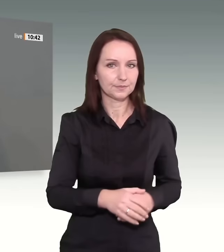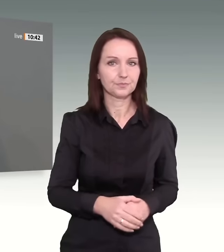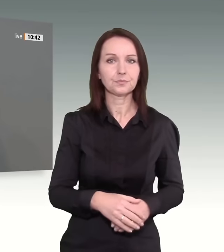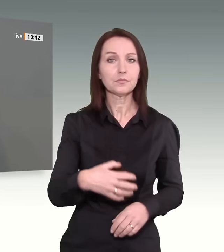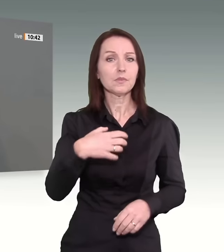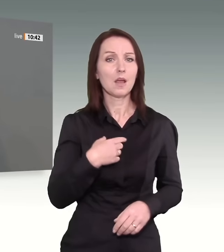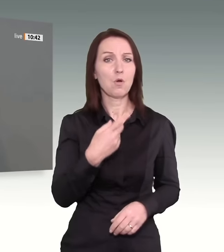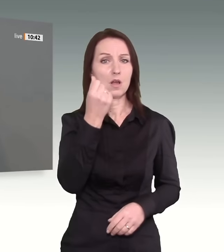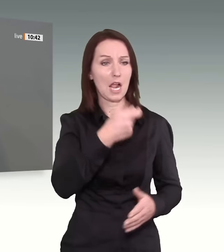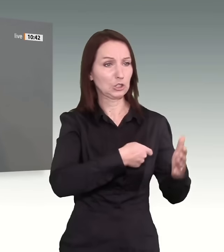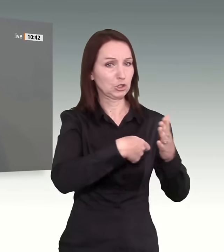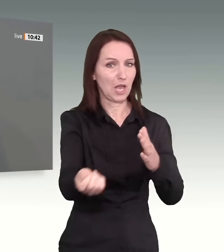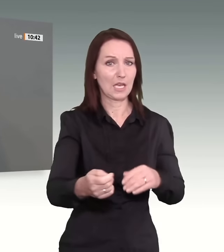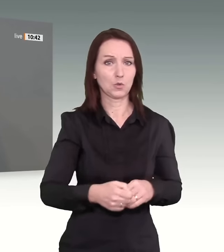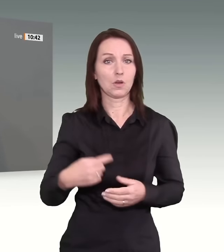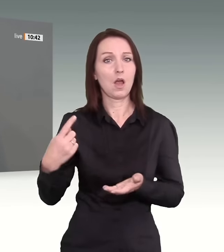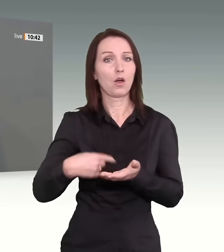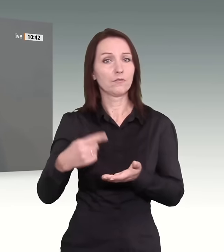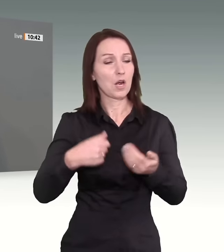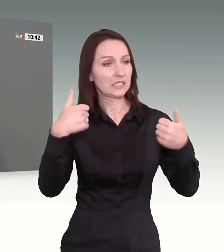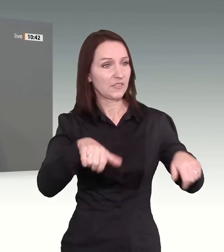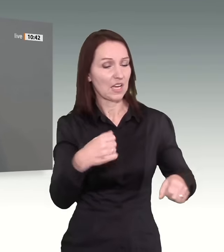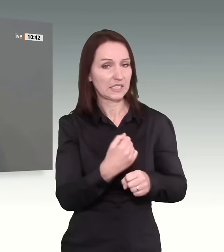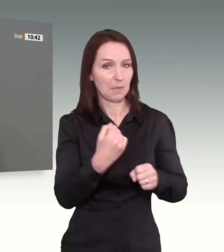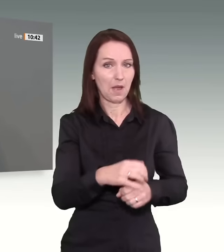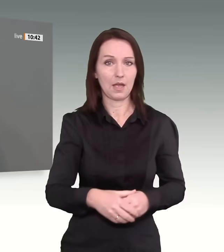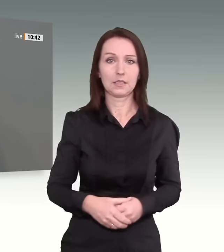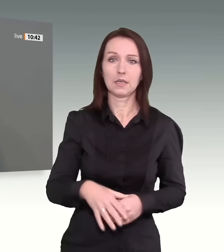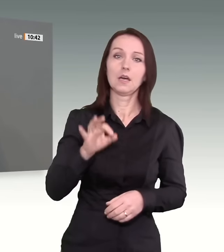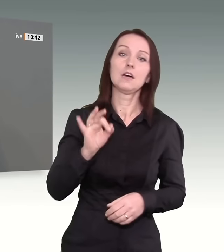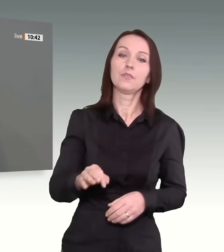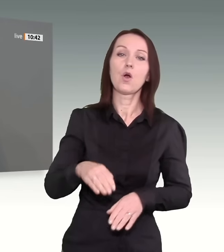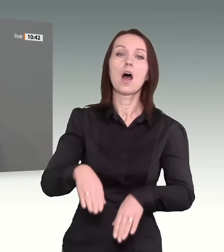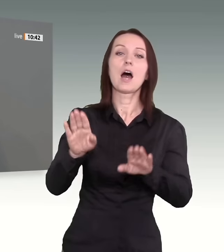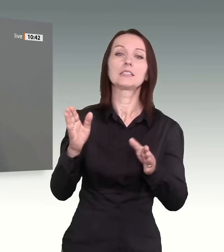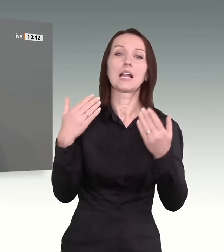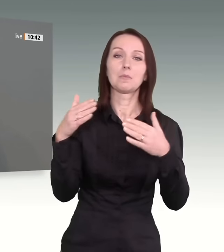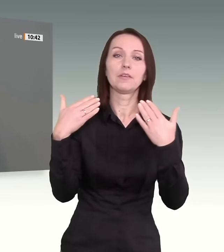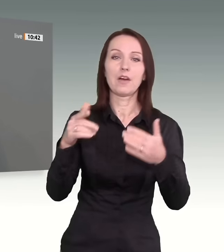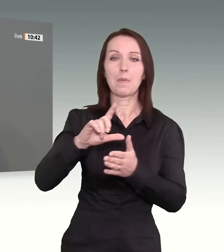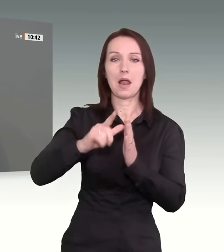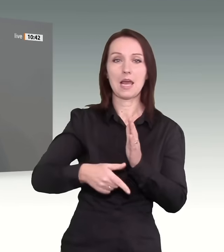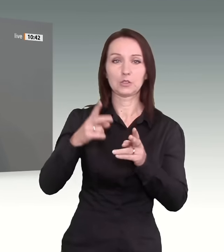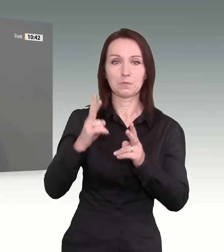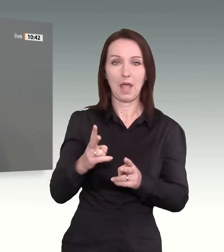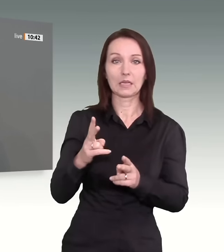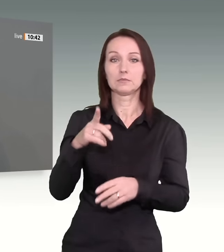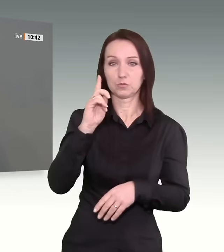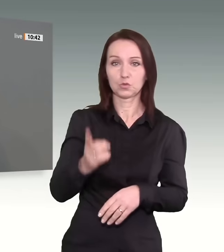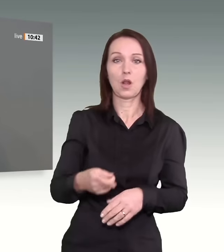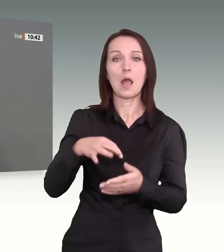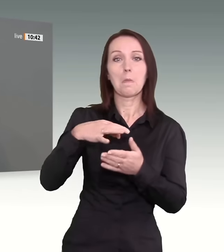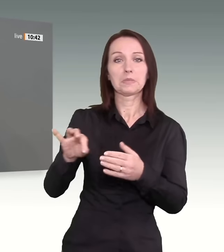wird gefordert. Dann sollen Bezahlkarten für Asylbewerber, Leistungsberechtigte, jetzt auch noch auf